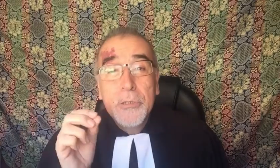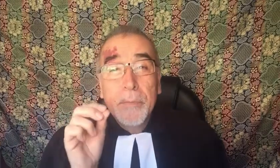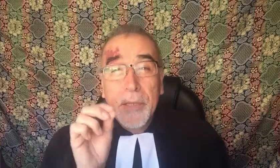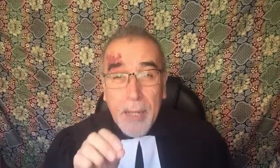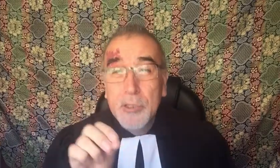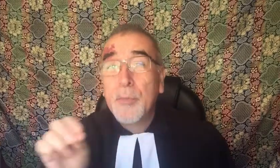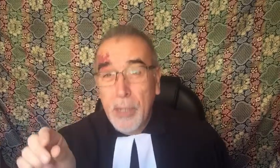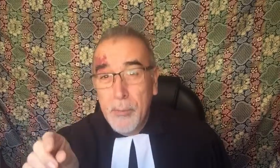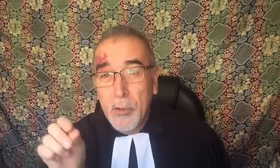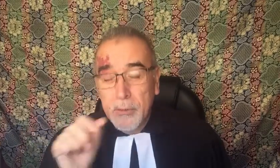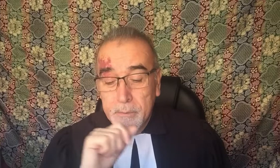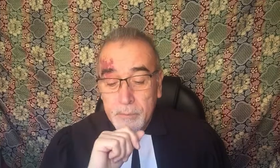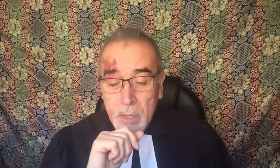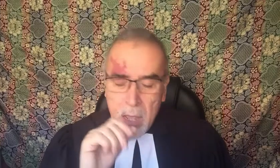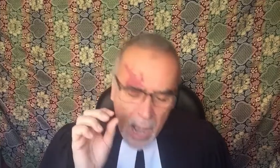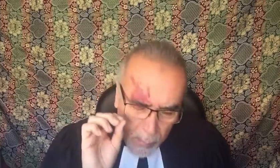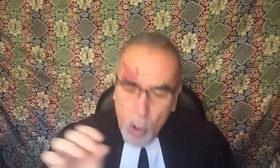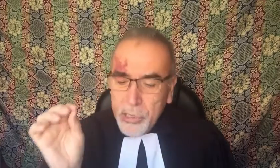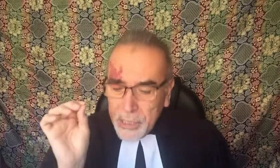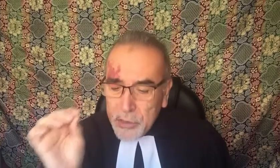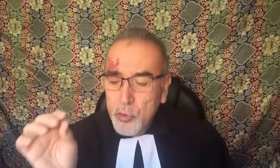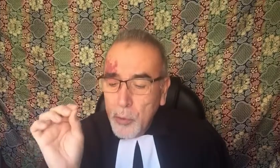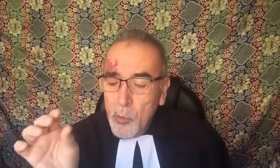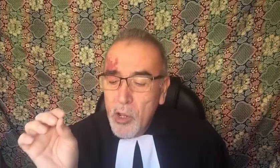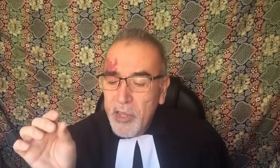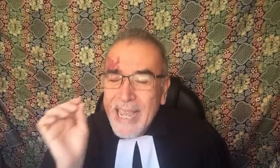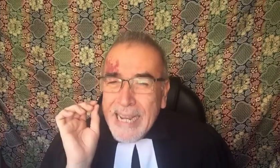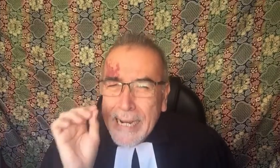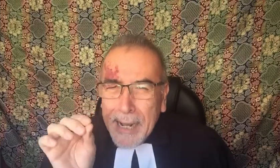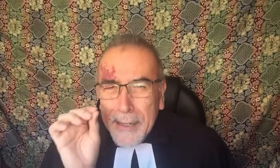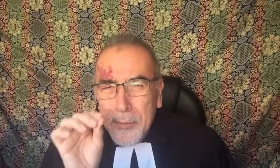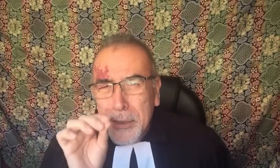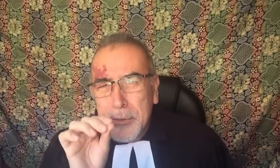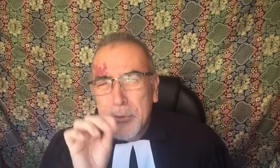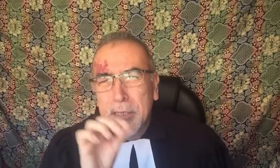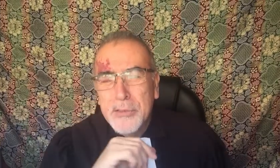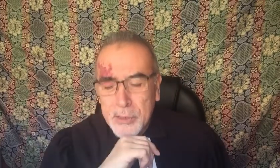inspirados por el amor, amor que Jesús promueve en cada una de sus acciones.